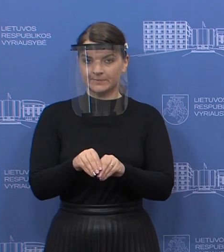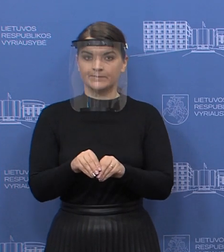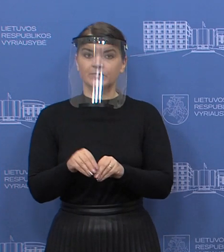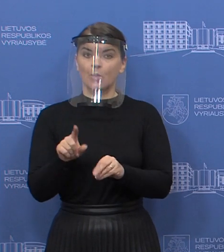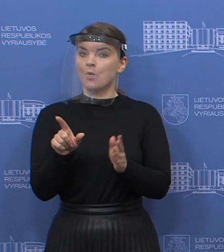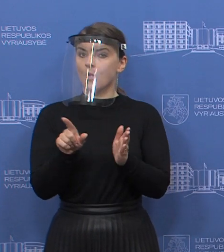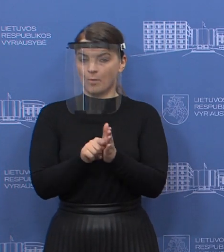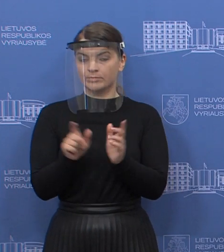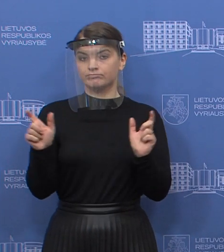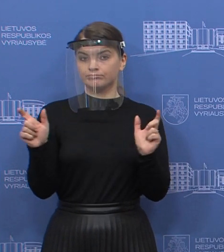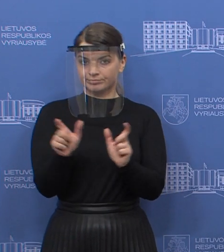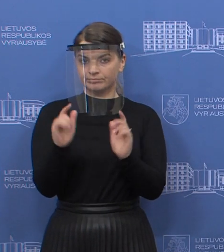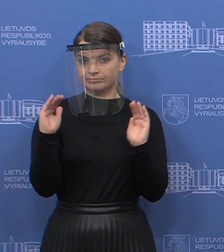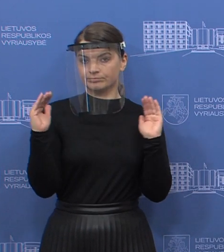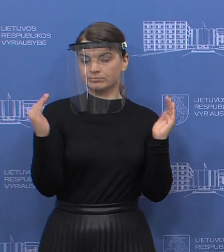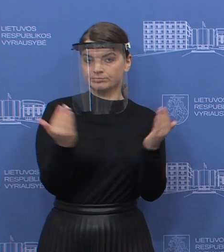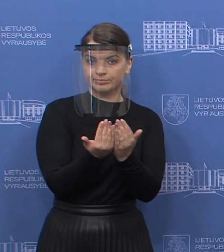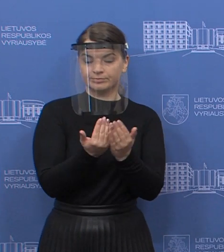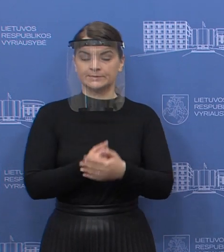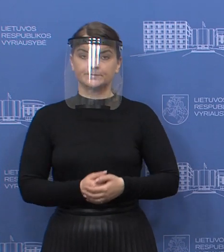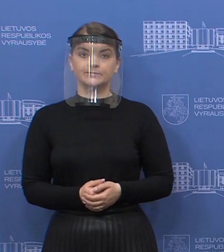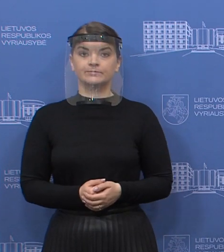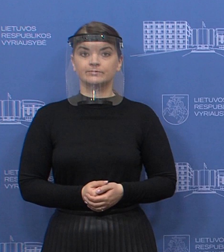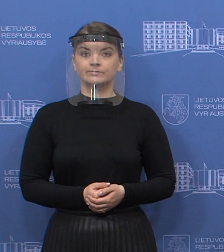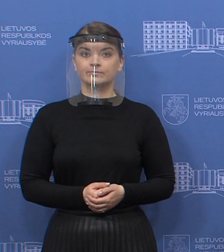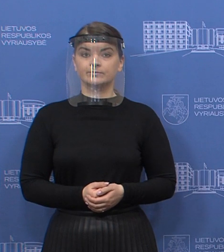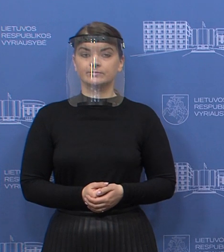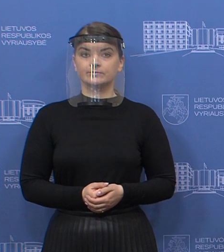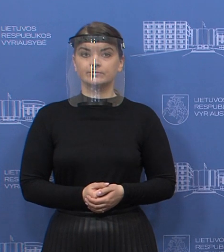karantino ir kitų ribojimų.